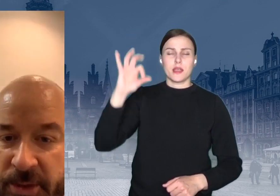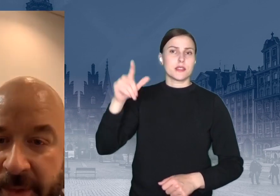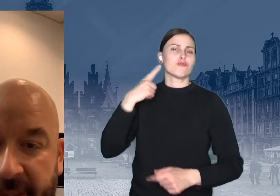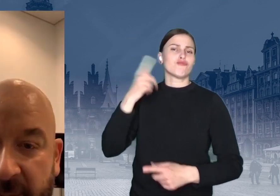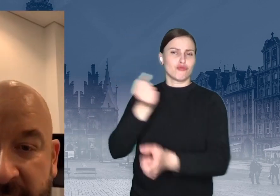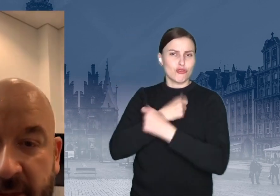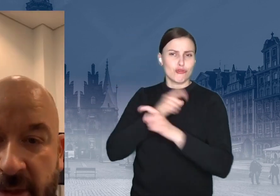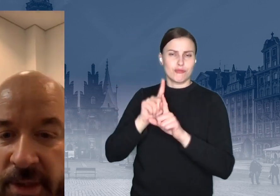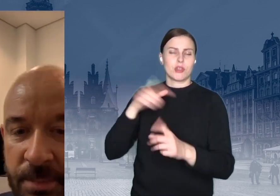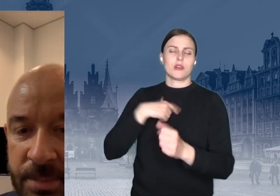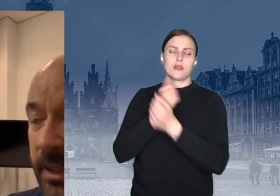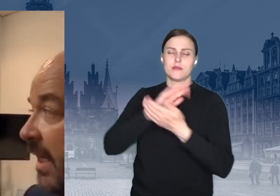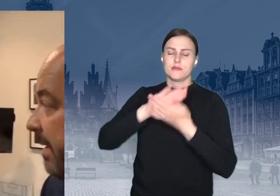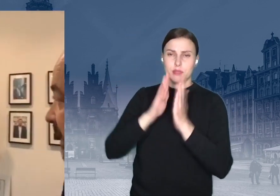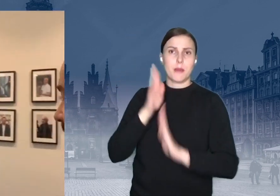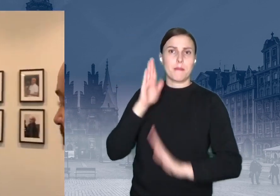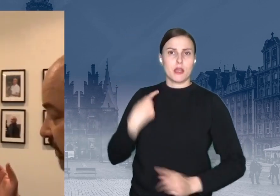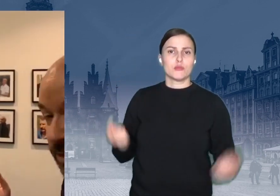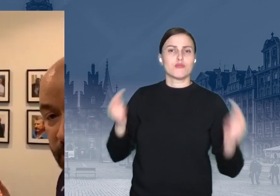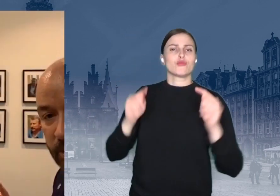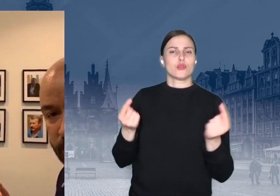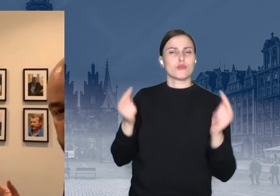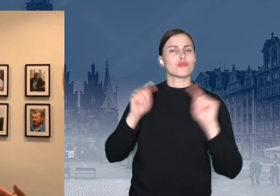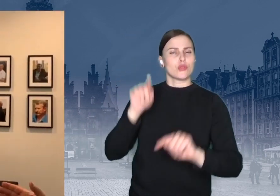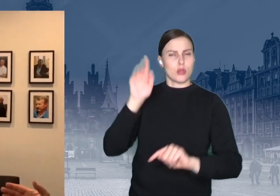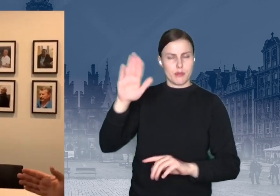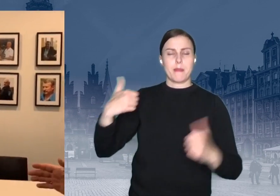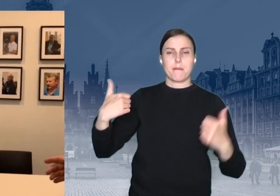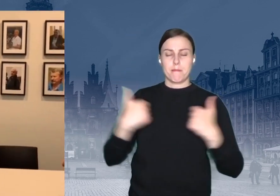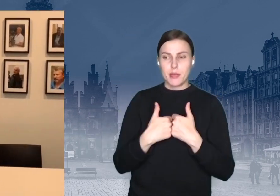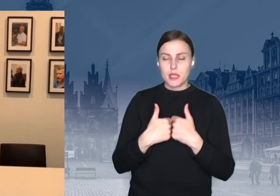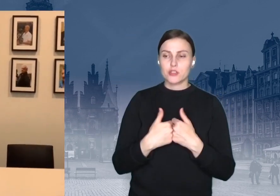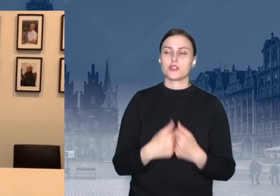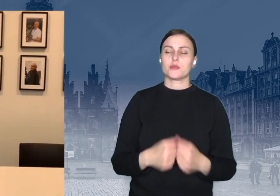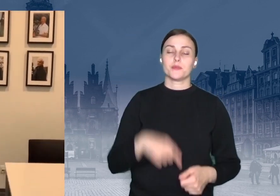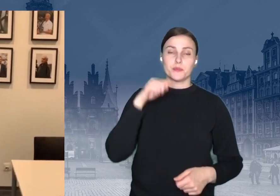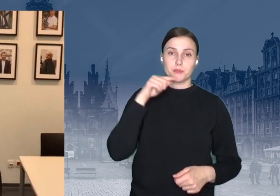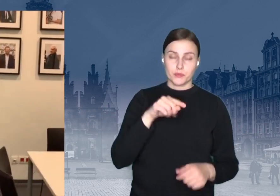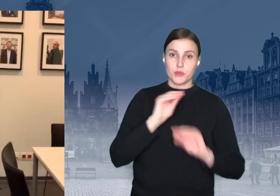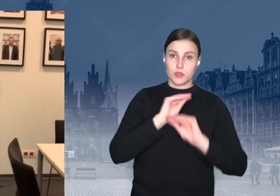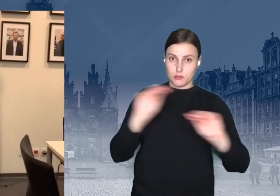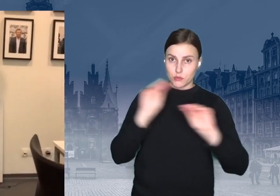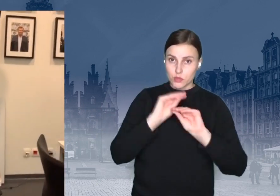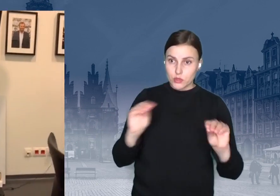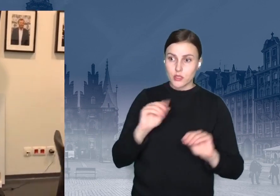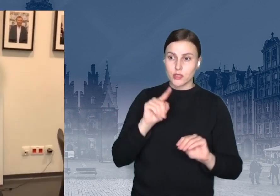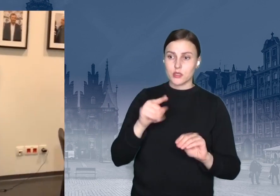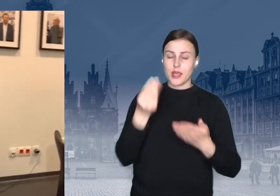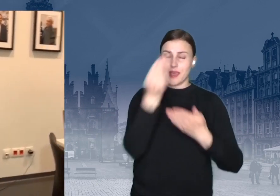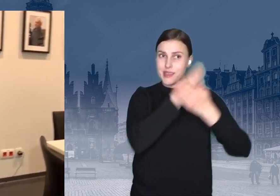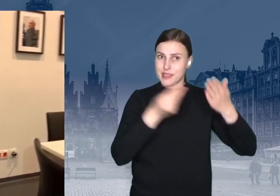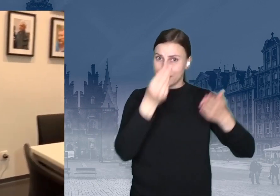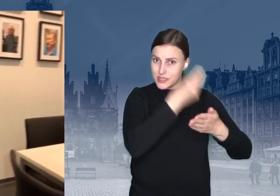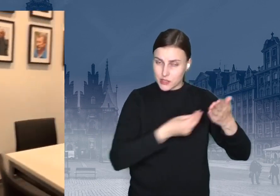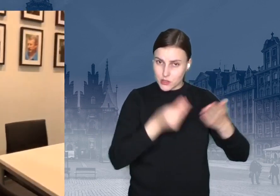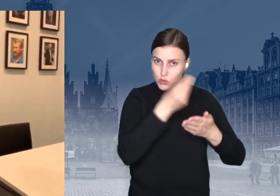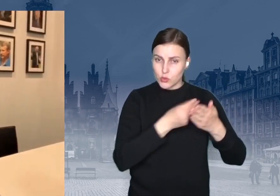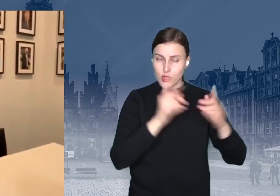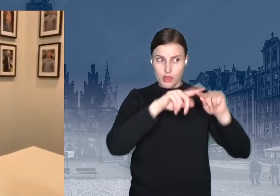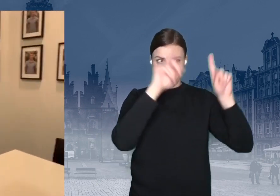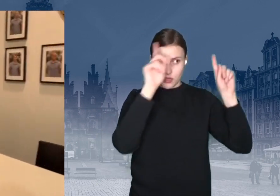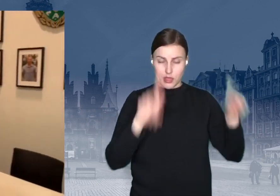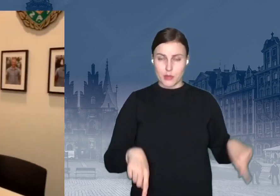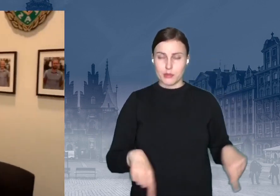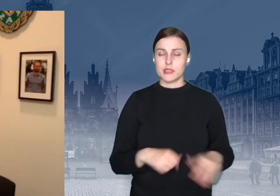I będę przychodził na ich mecze, tylko niech o mnie pamiętają. Tutaj coach rysuje na tej tablicy, zapewne rysuje